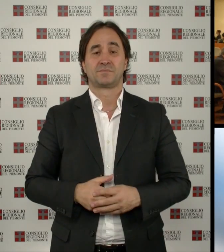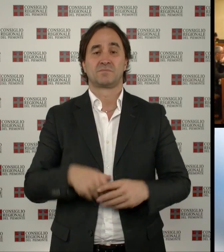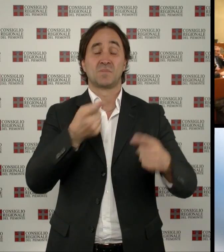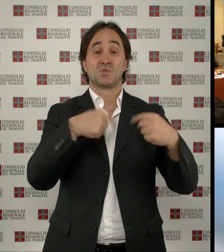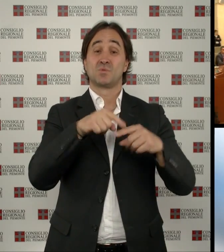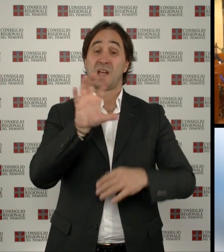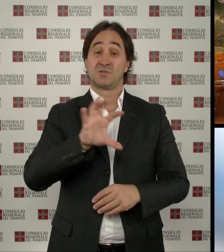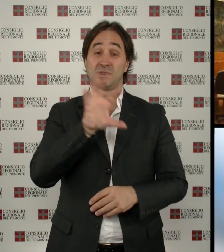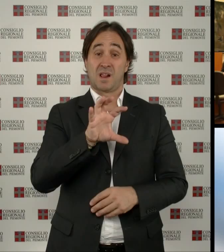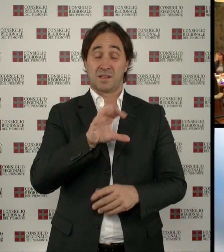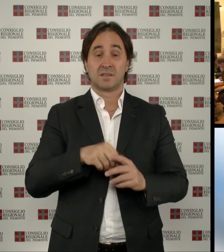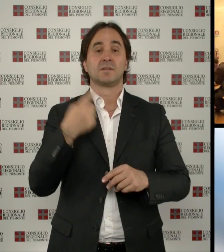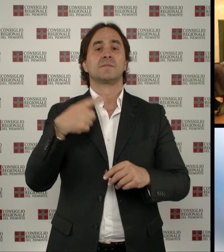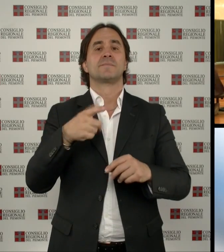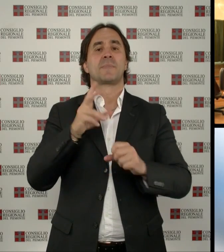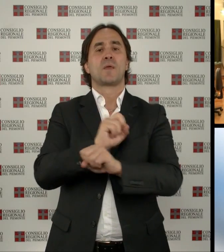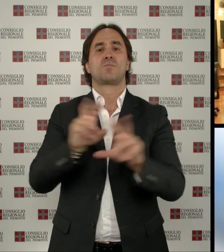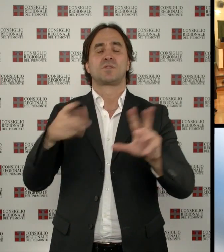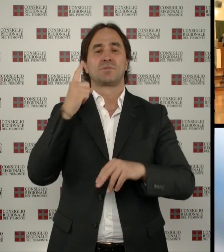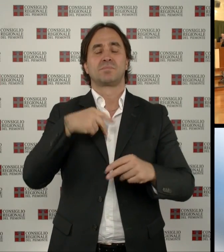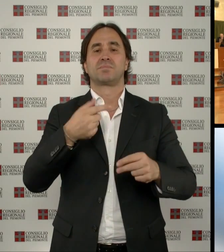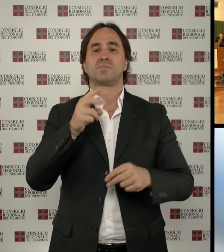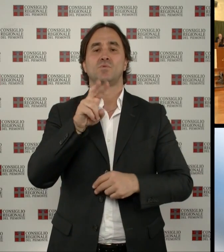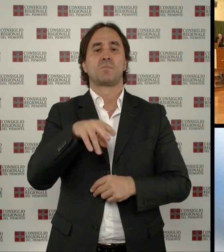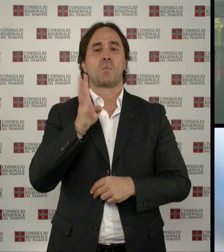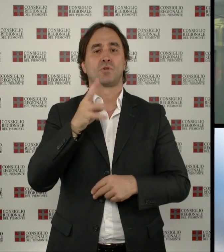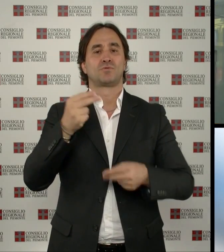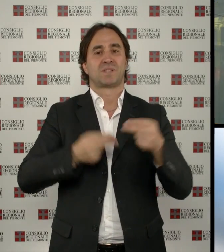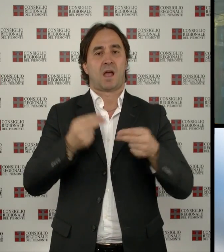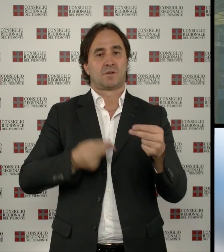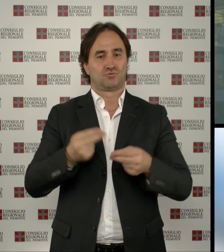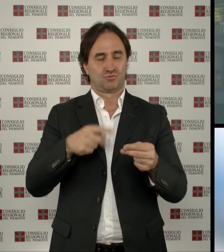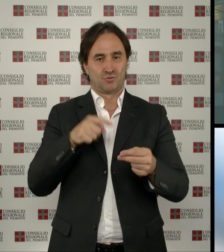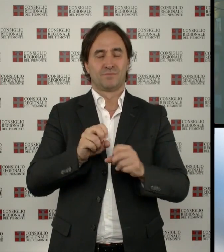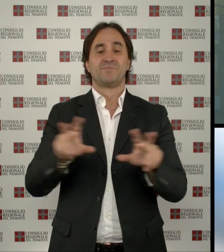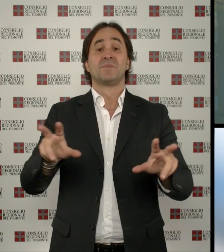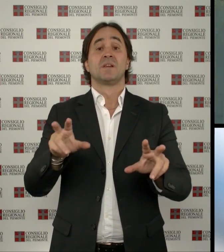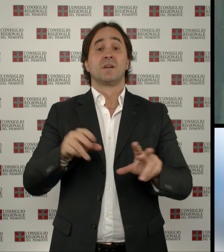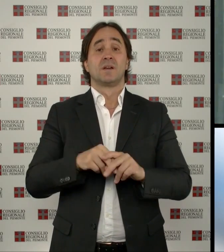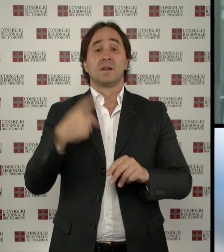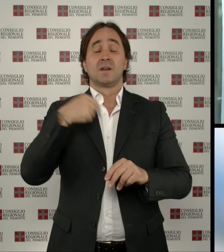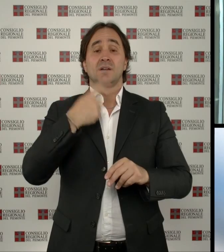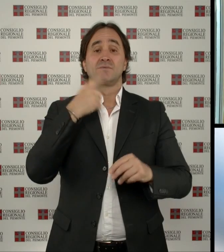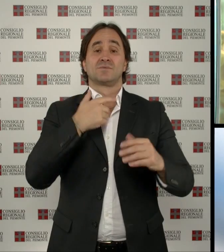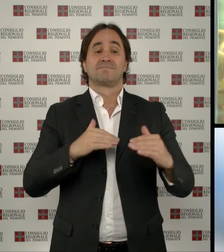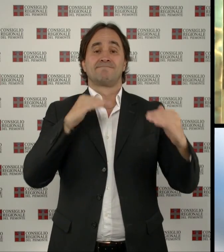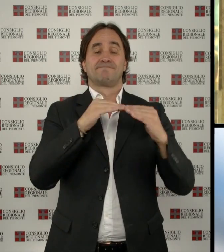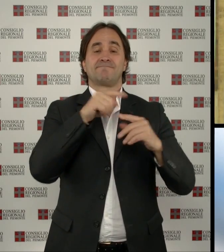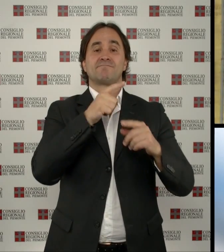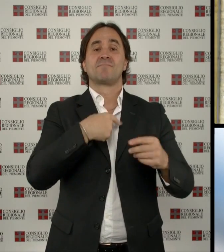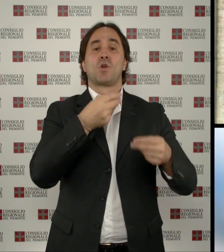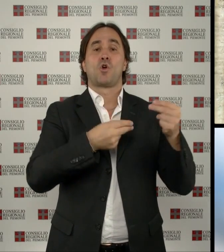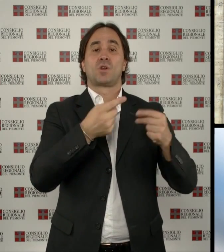ottobre una comunicazione sul bilancio 2014 della Regione alla luce del giudizio di parifica della Corte dei Conti, che ha